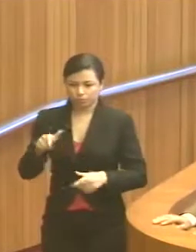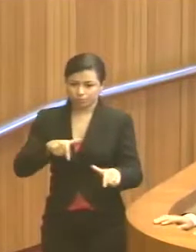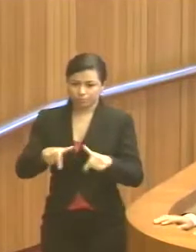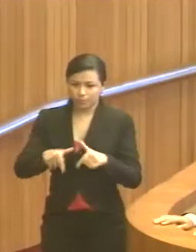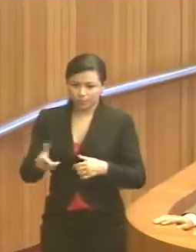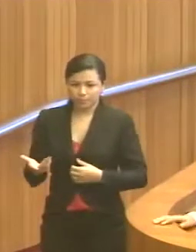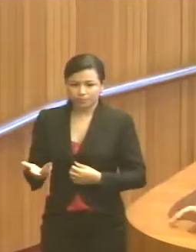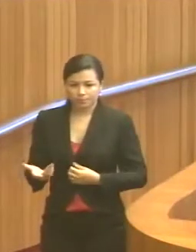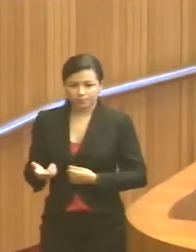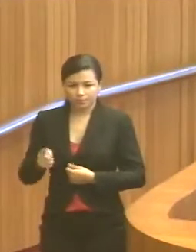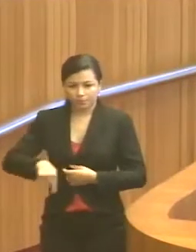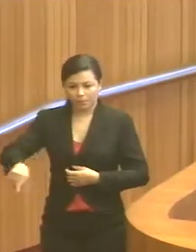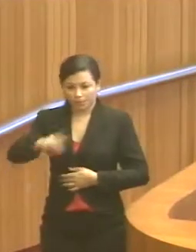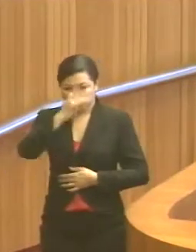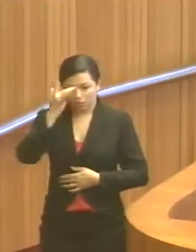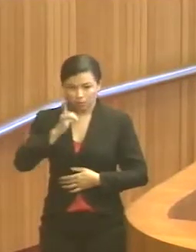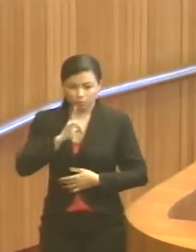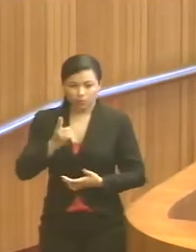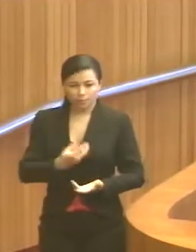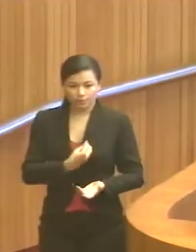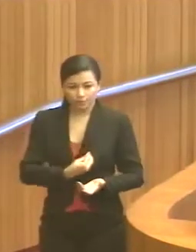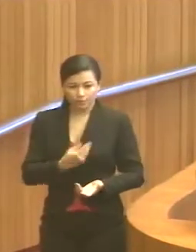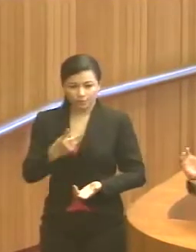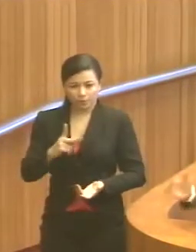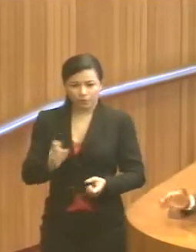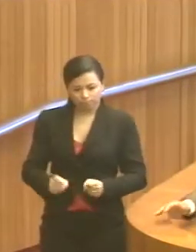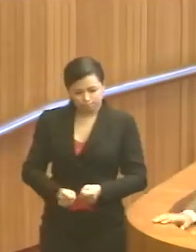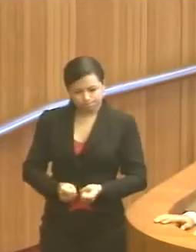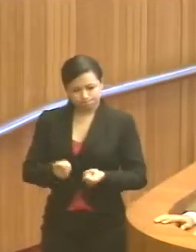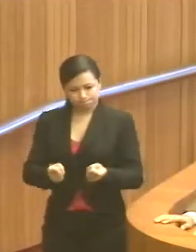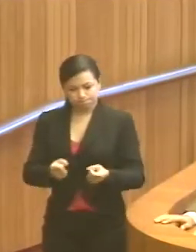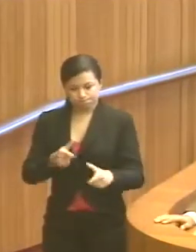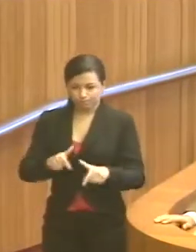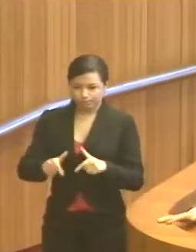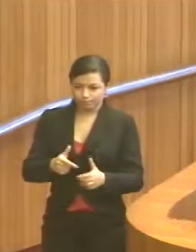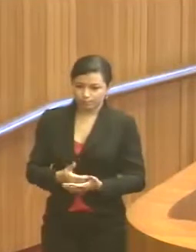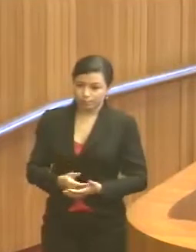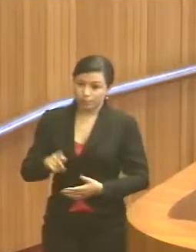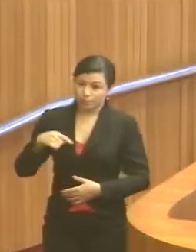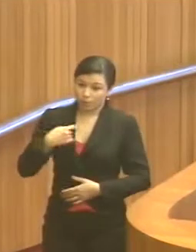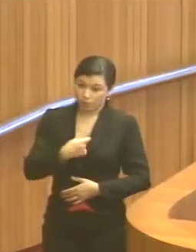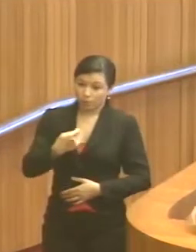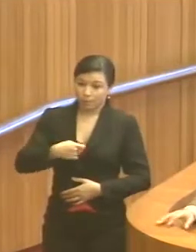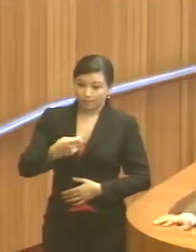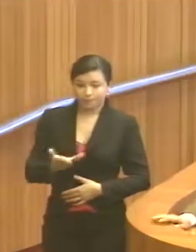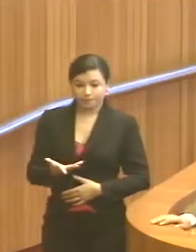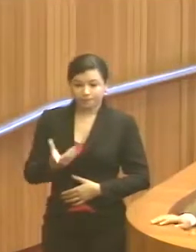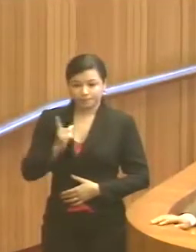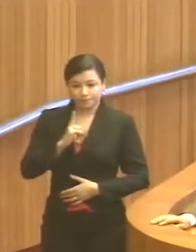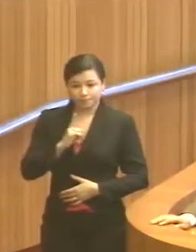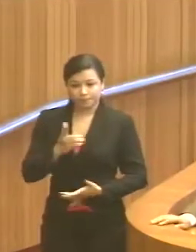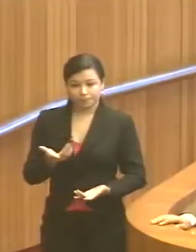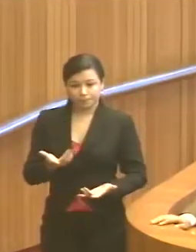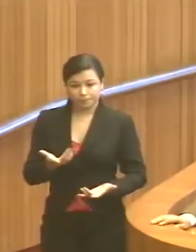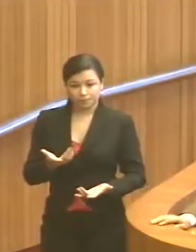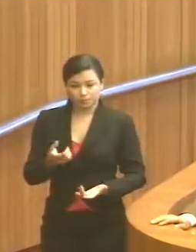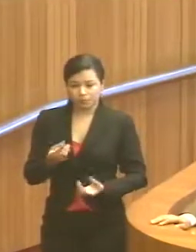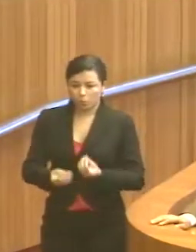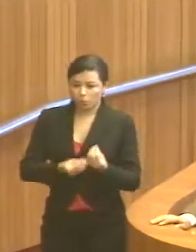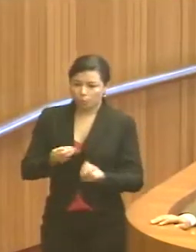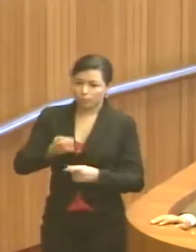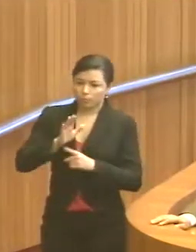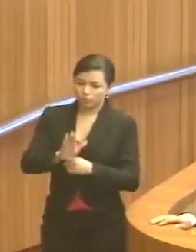trabalhadores, são pessoas que vivem da sua força de trabalho e nós temos que, de algum modo,